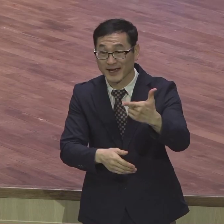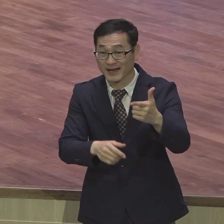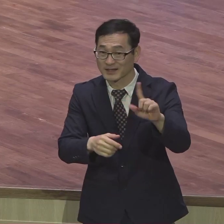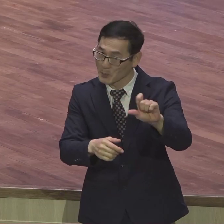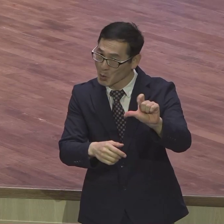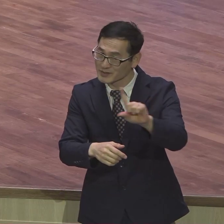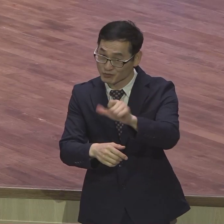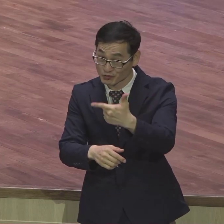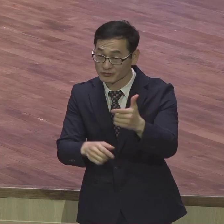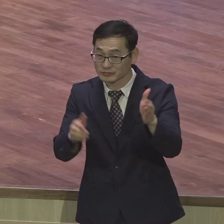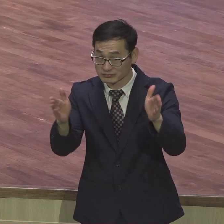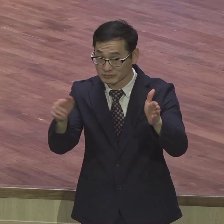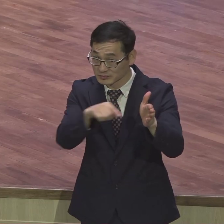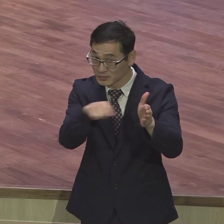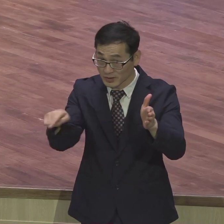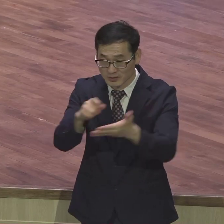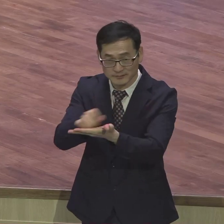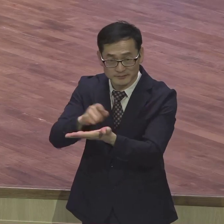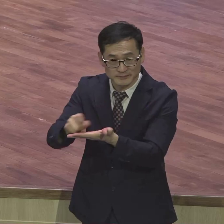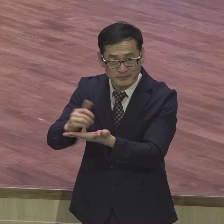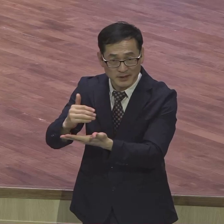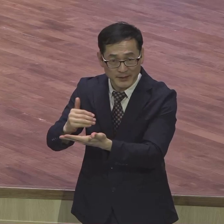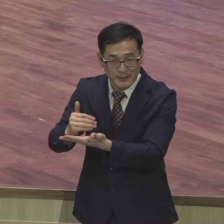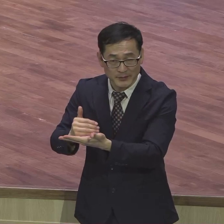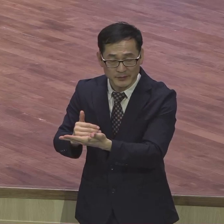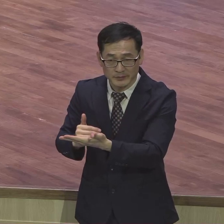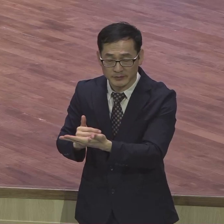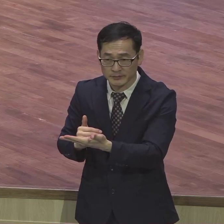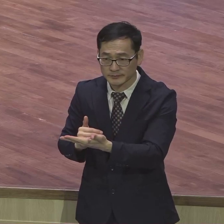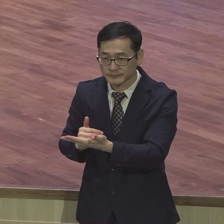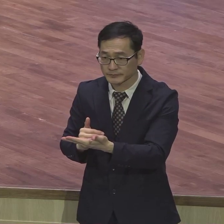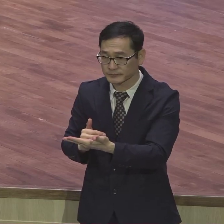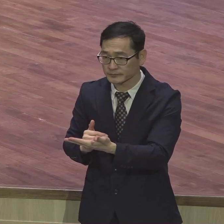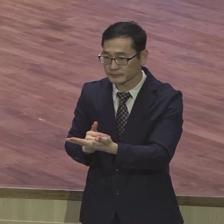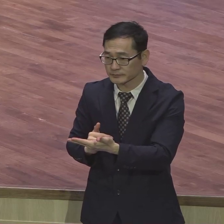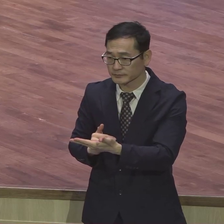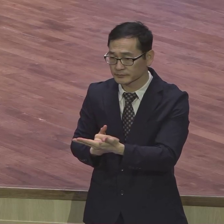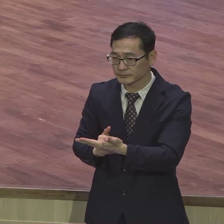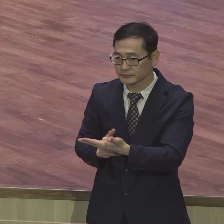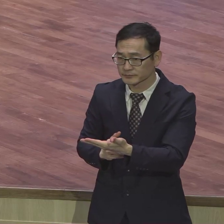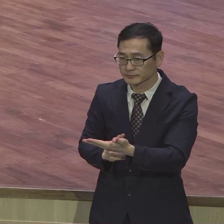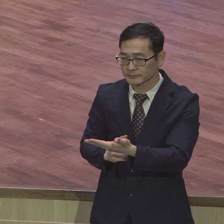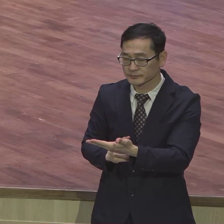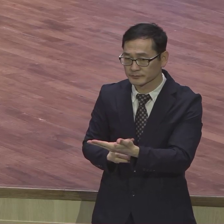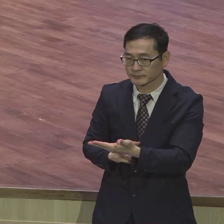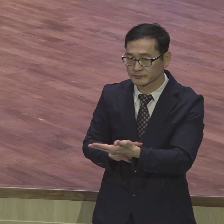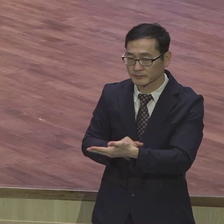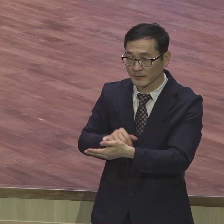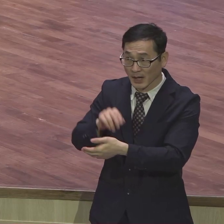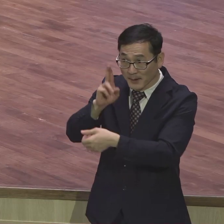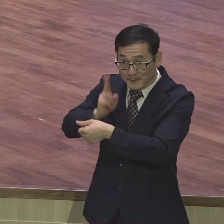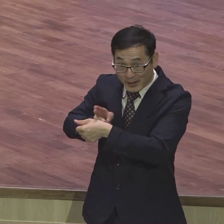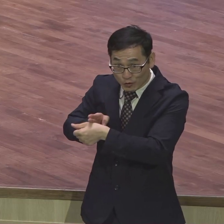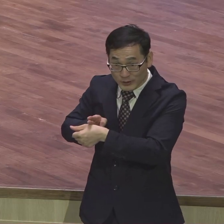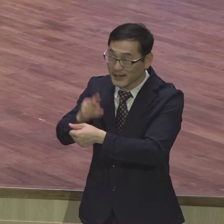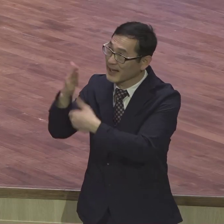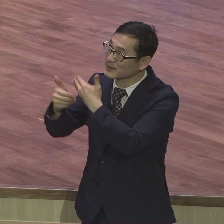바울이 이제 자신이 하나님께 받은 은혜를 이제